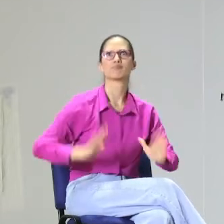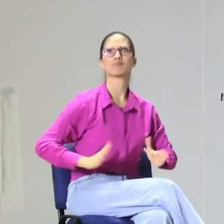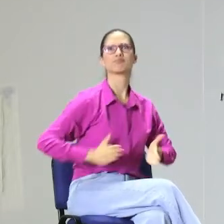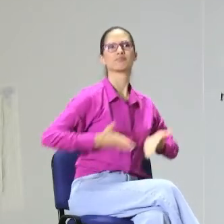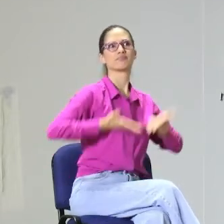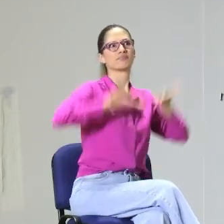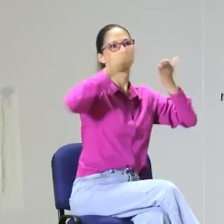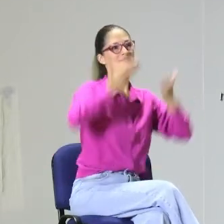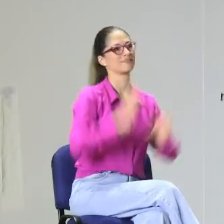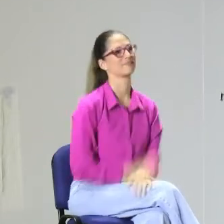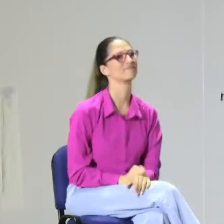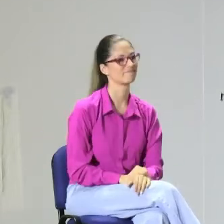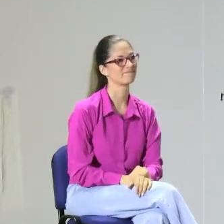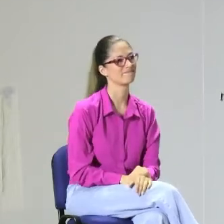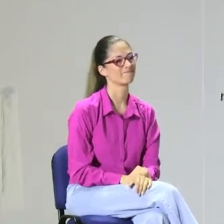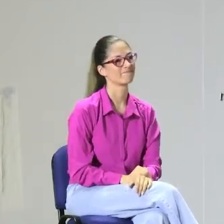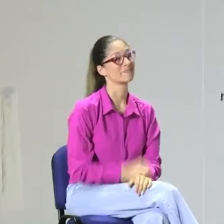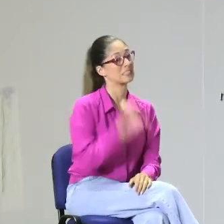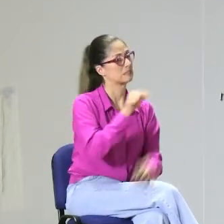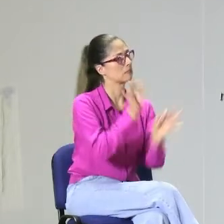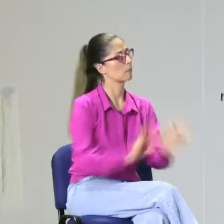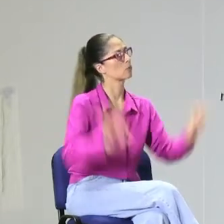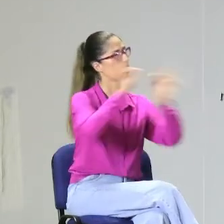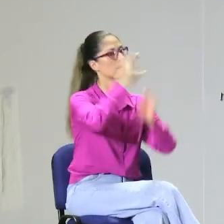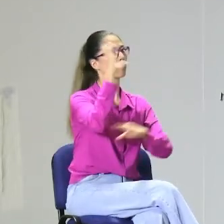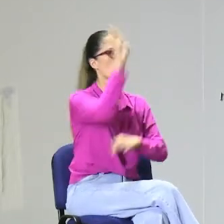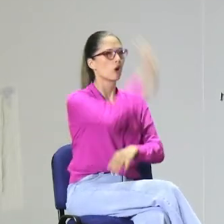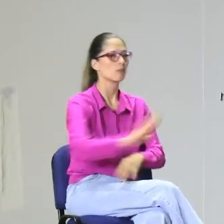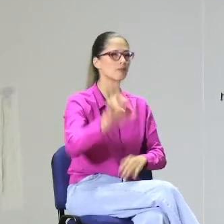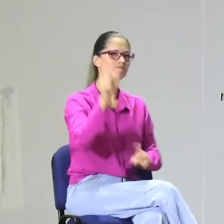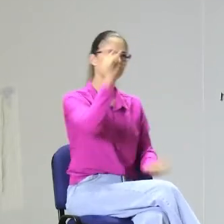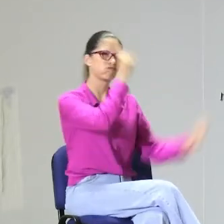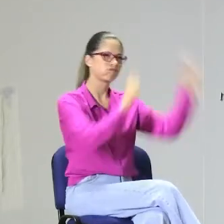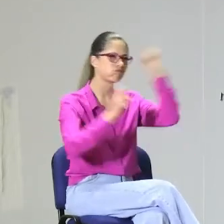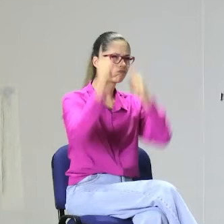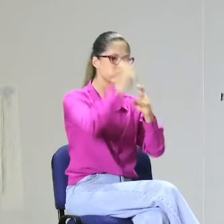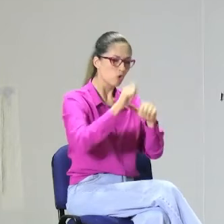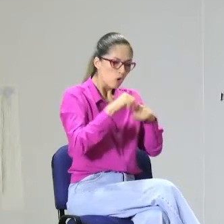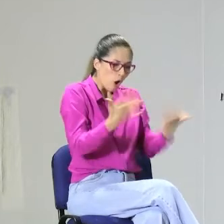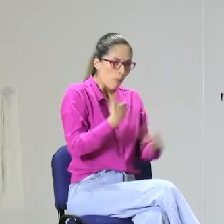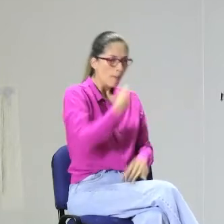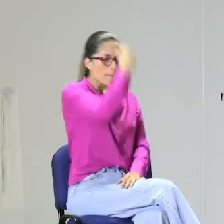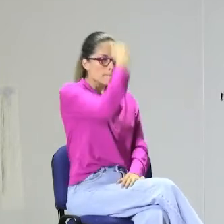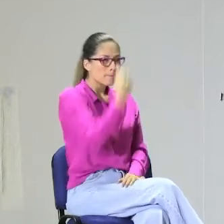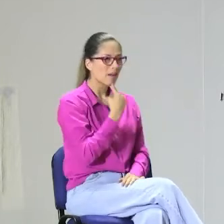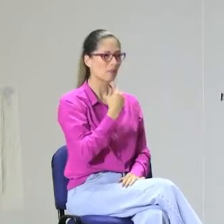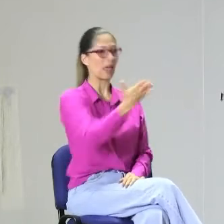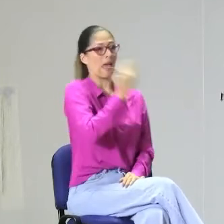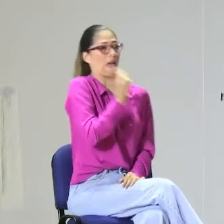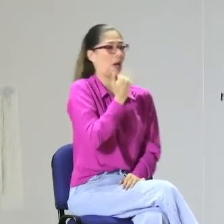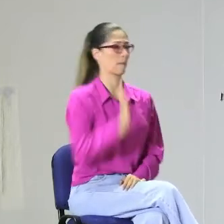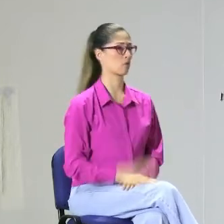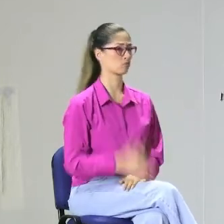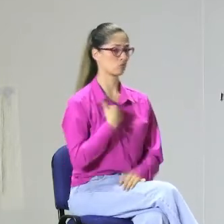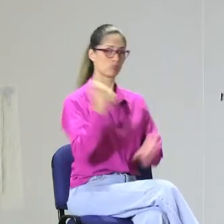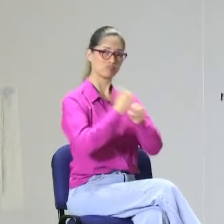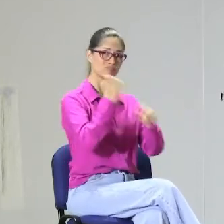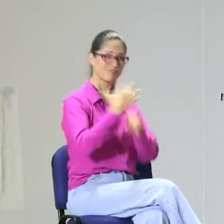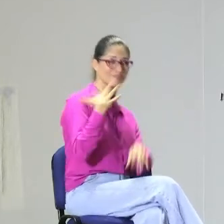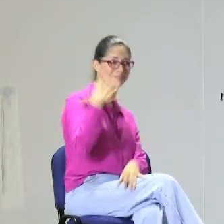son el referente que tienen, el más próximo, y esto fomenta su mejoramiento. Entonces es importante